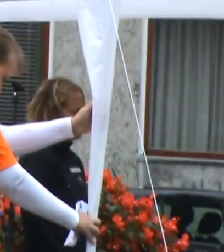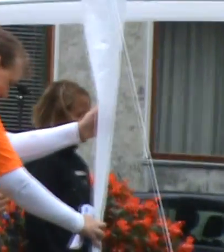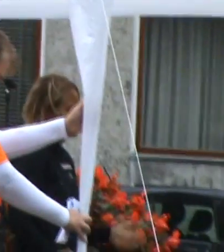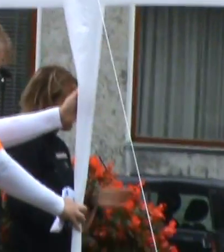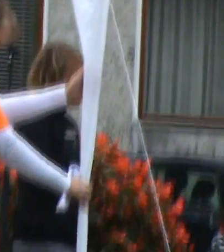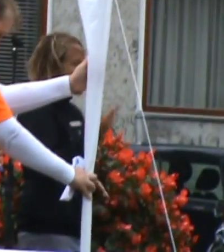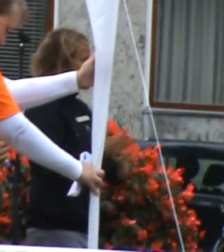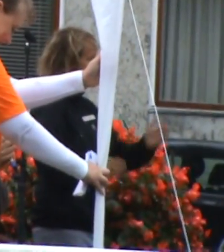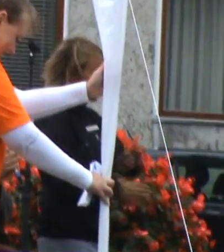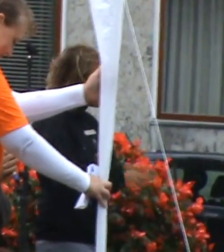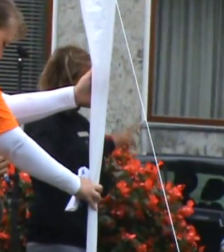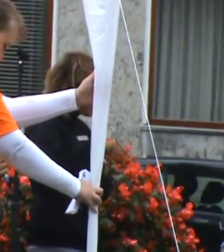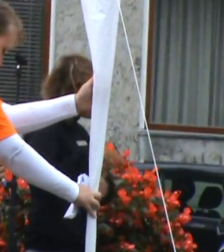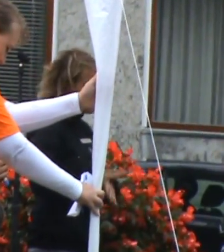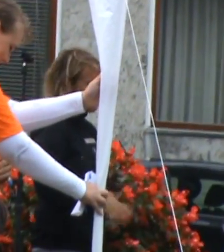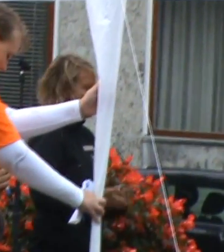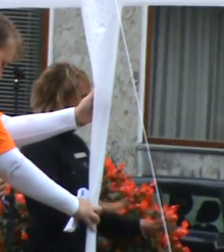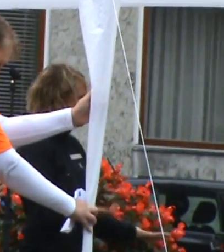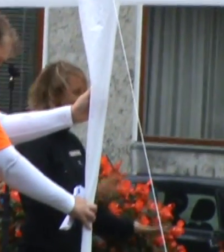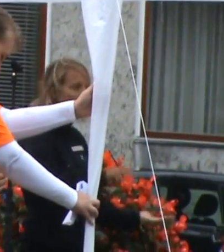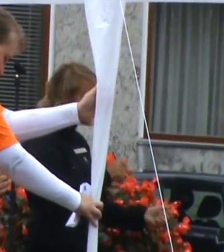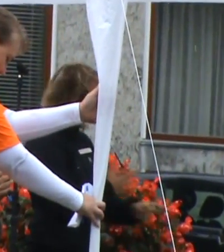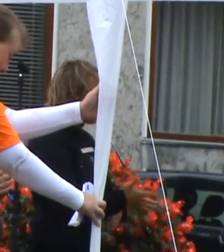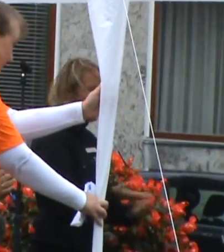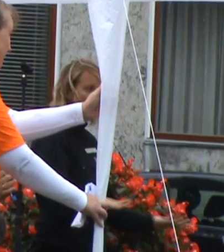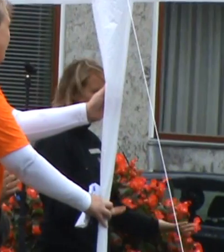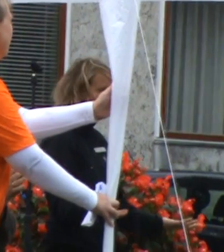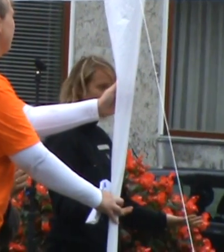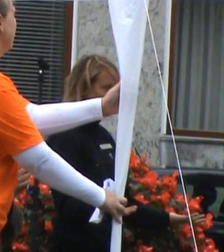når man er handikappet. Det kan jeg ikke lade sig gøre.